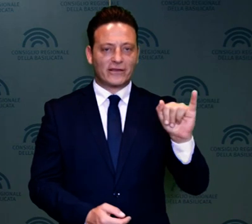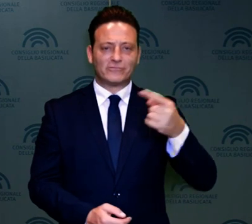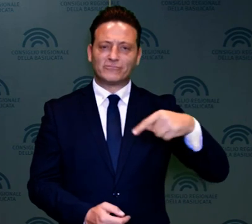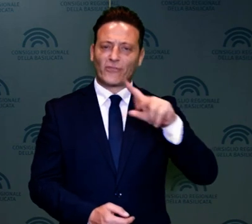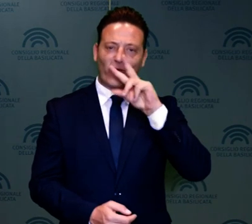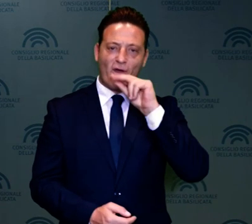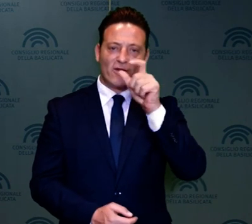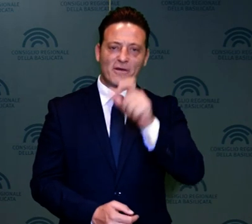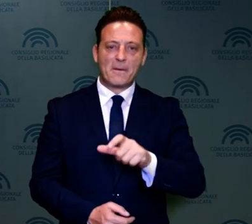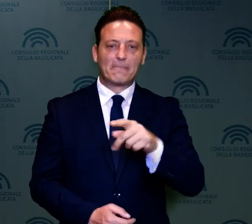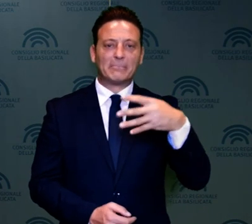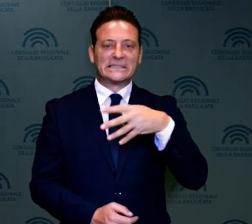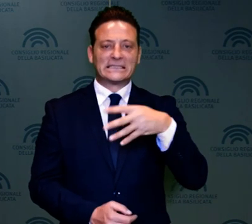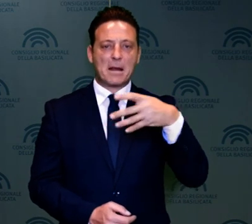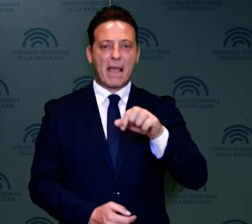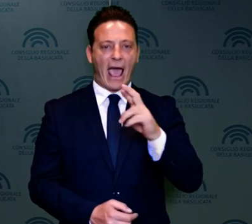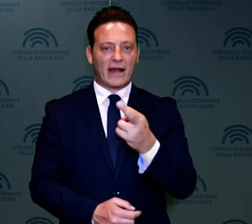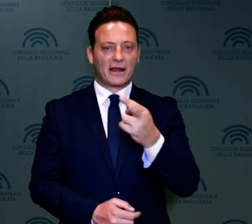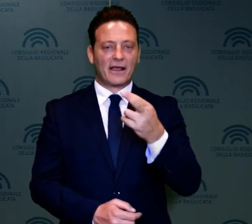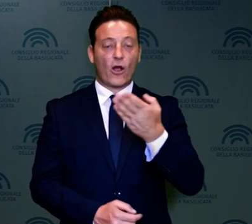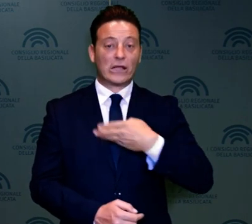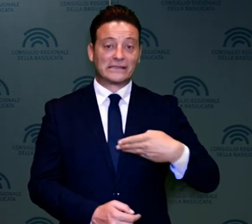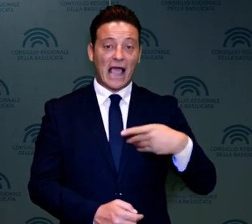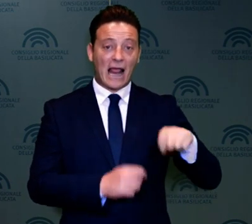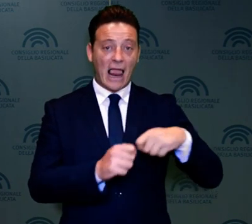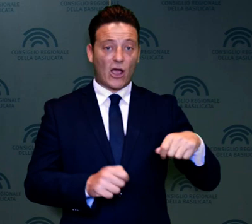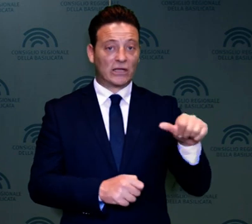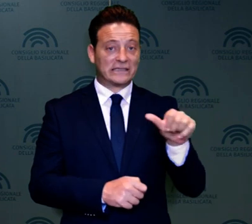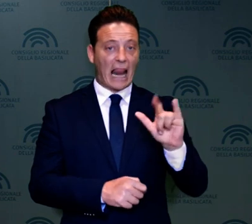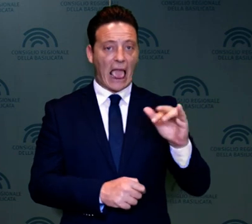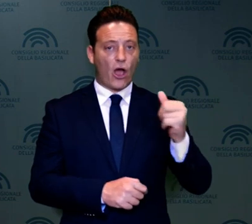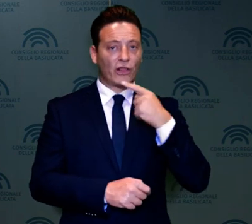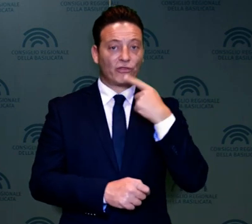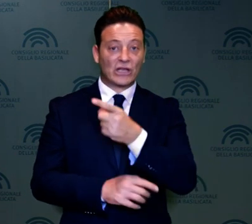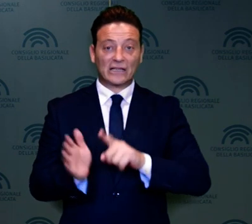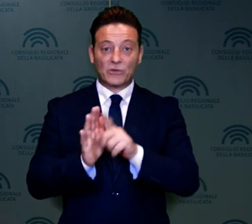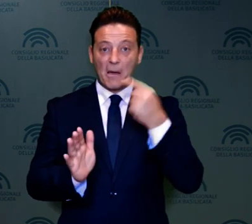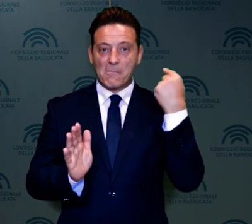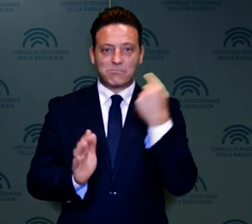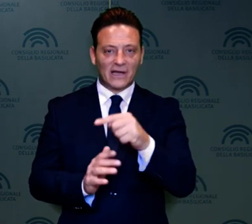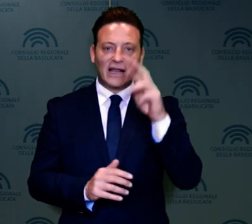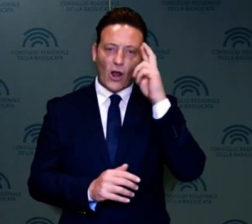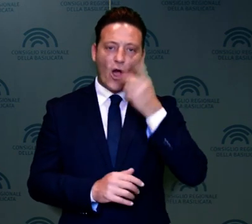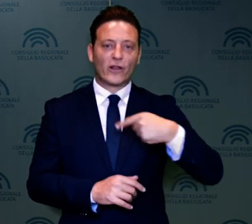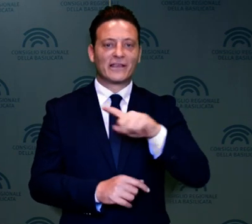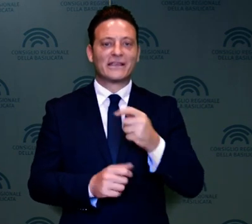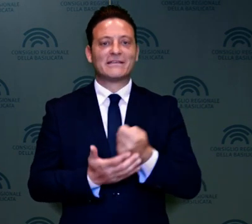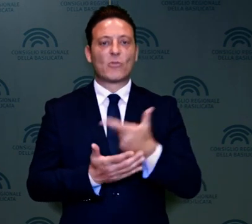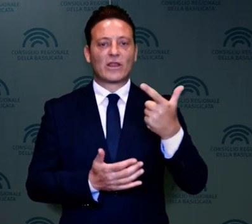conosciuto come Mr. Mar. Per il consigliere della Lega Sileo questo risultato ci ricorda l'importanza del